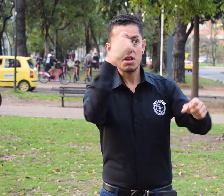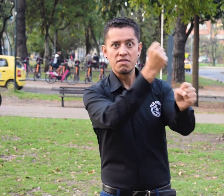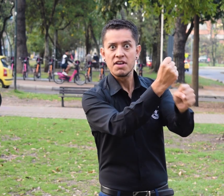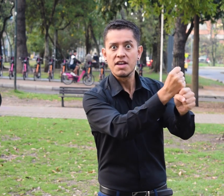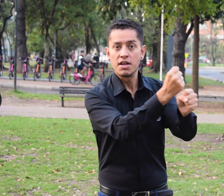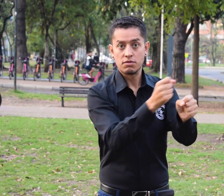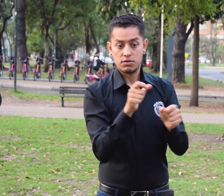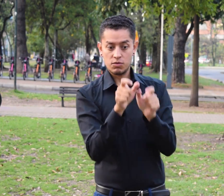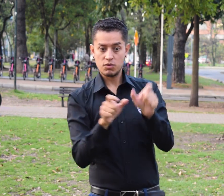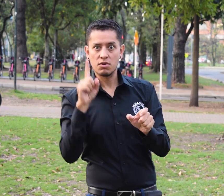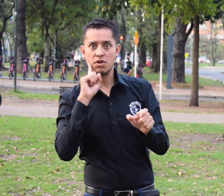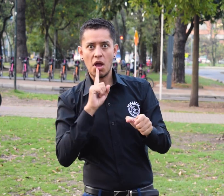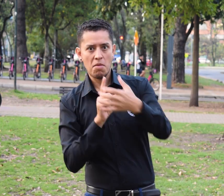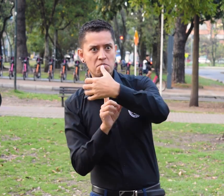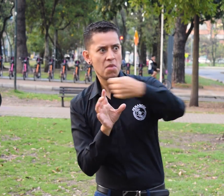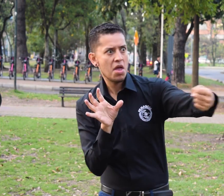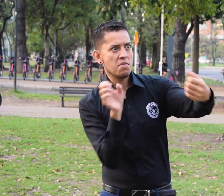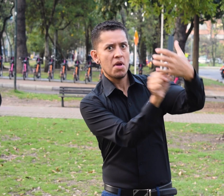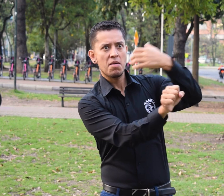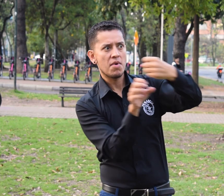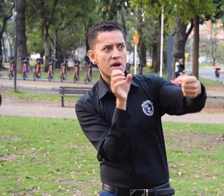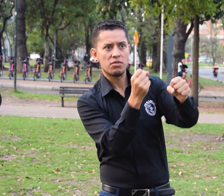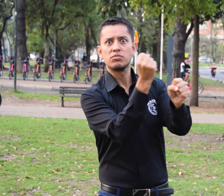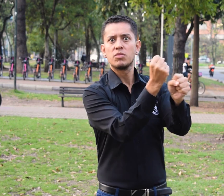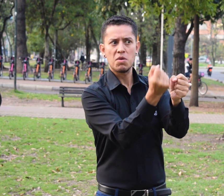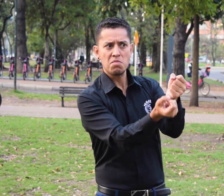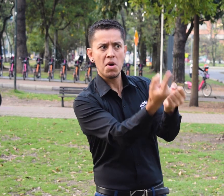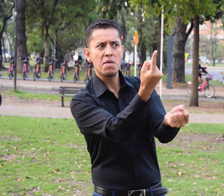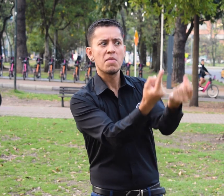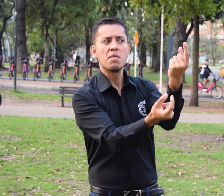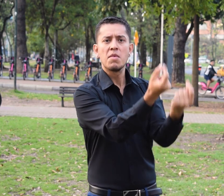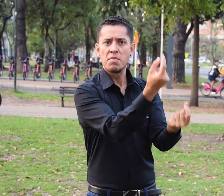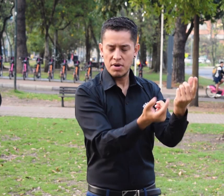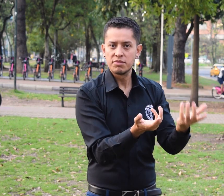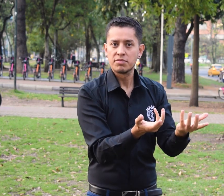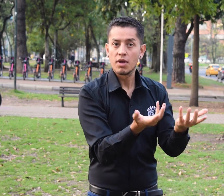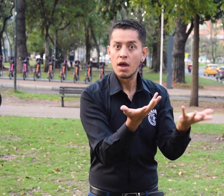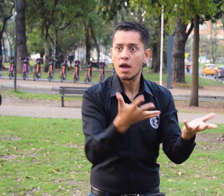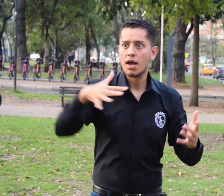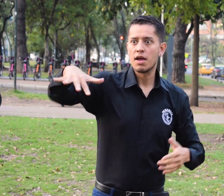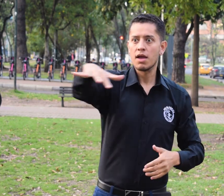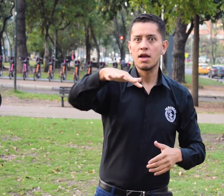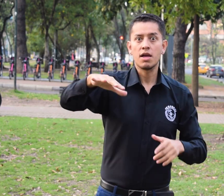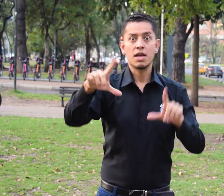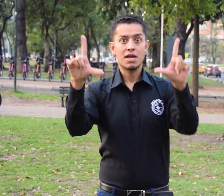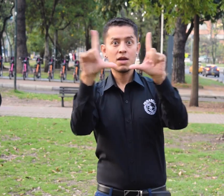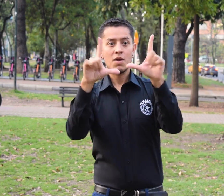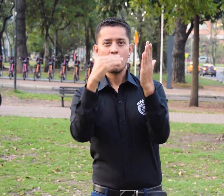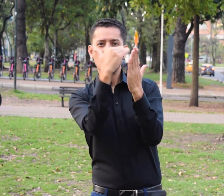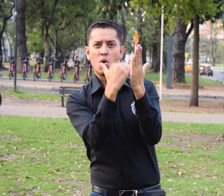También se ven en vacantes laborales del sector público que están siendo ocupadas por personas sordas. Y varios programas de